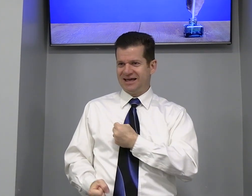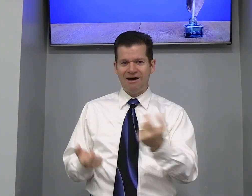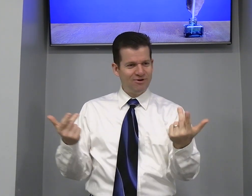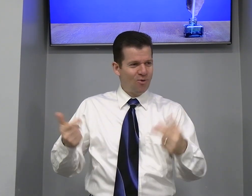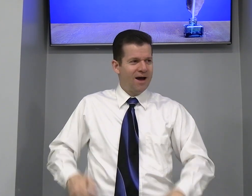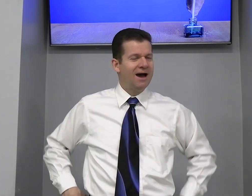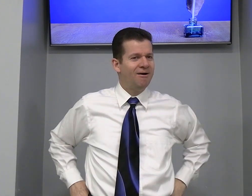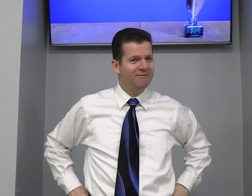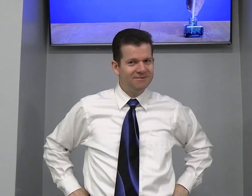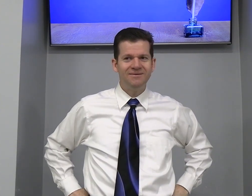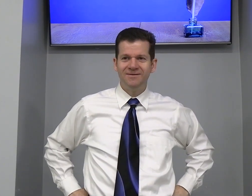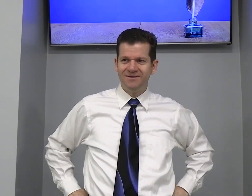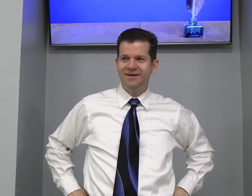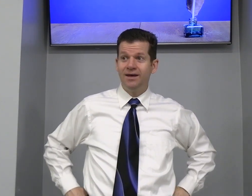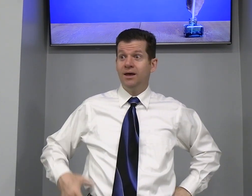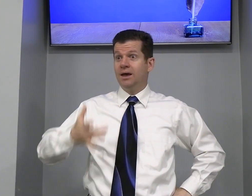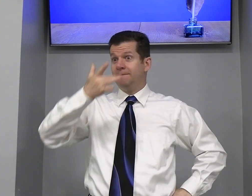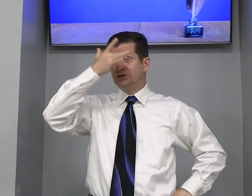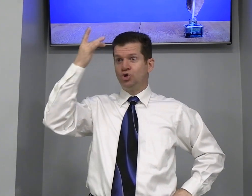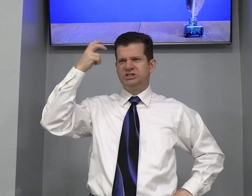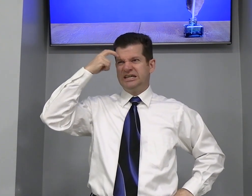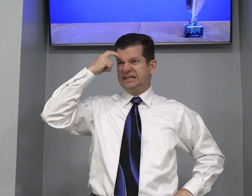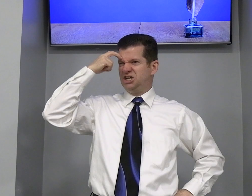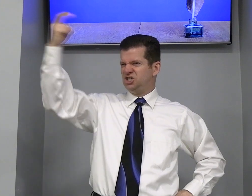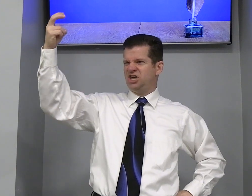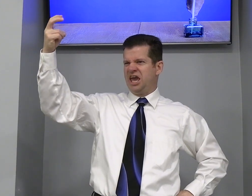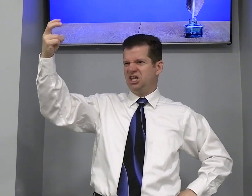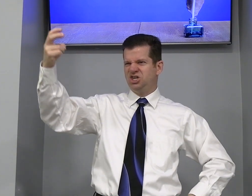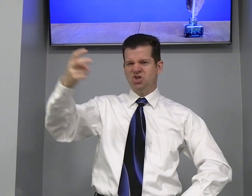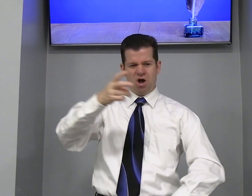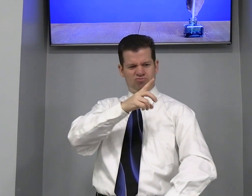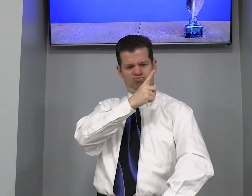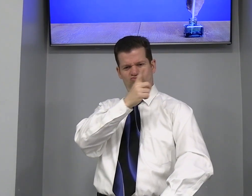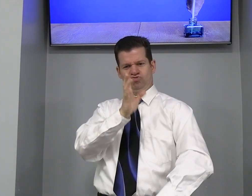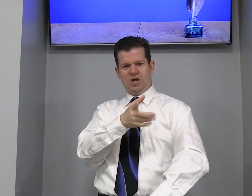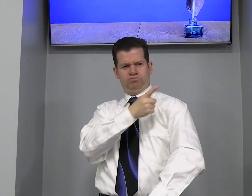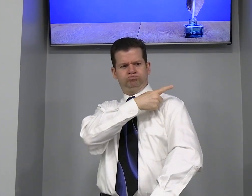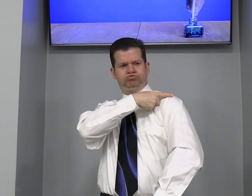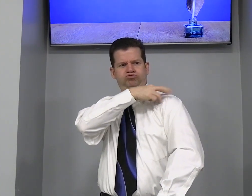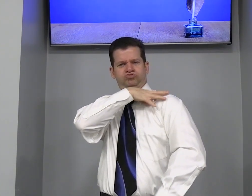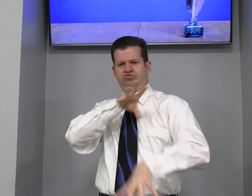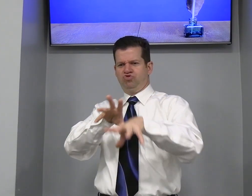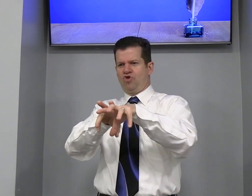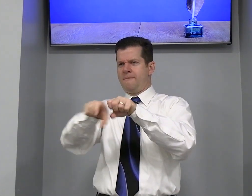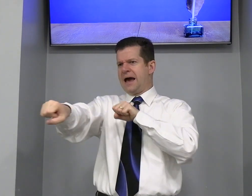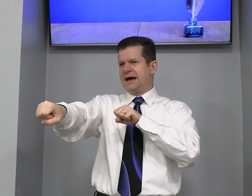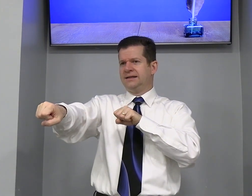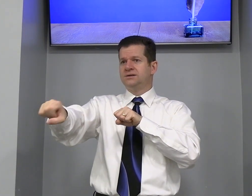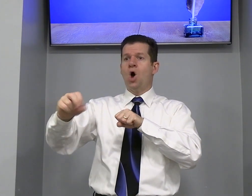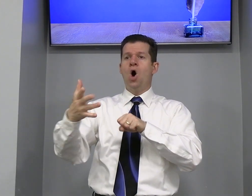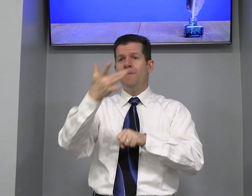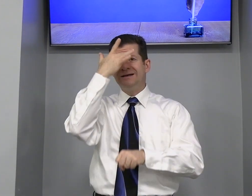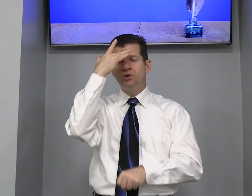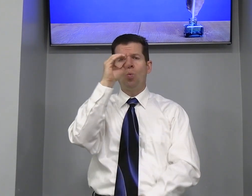salvo Igual Pessoas Inteligentes Ó Formada Ou pessoa